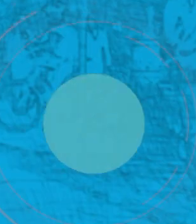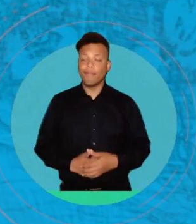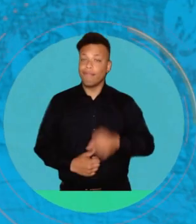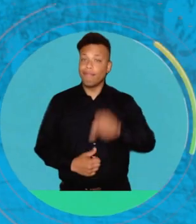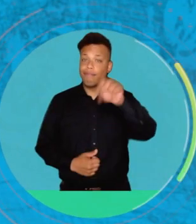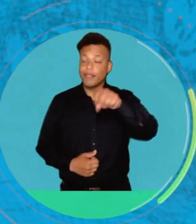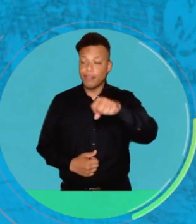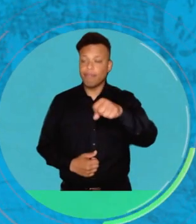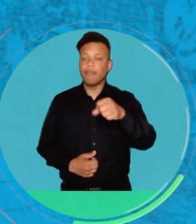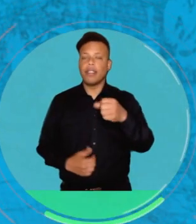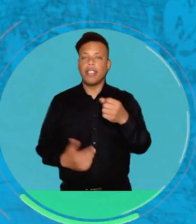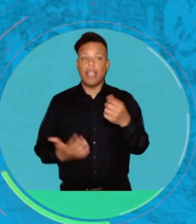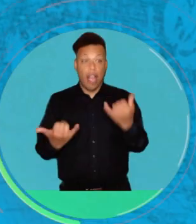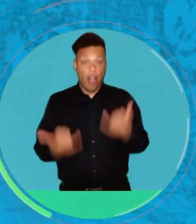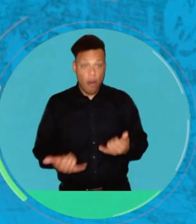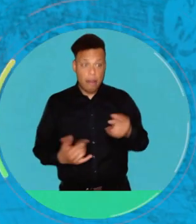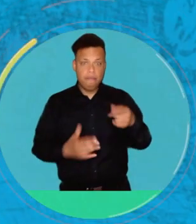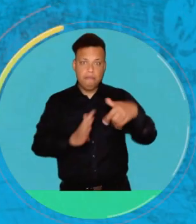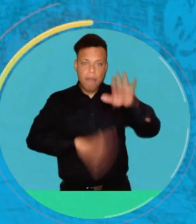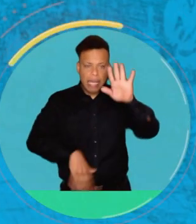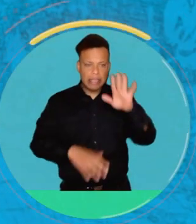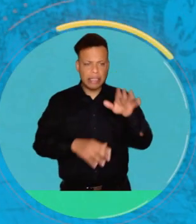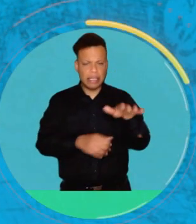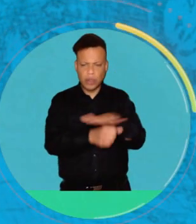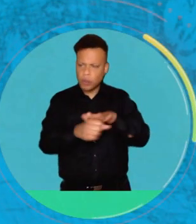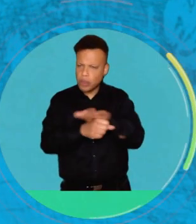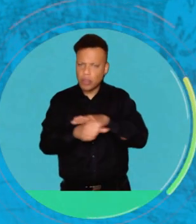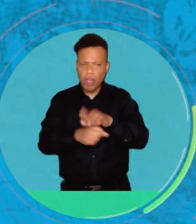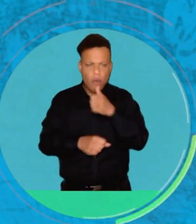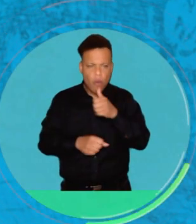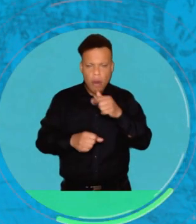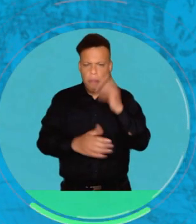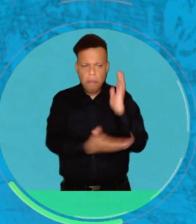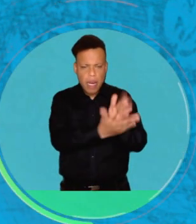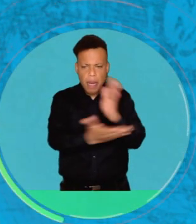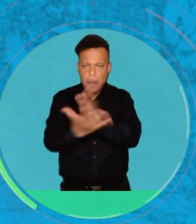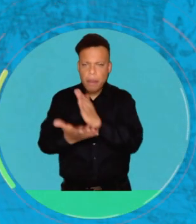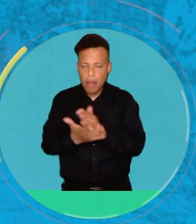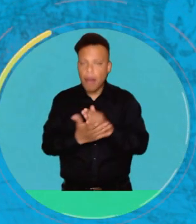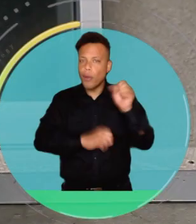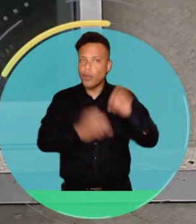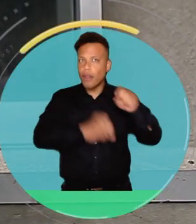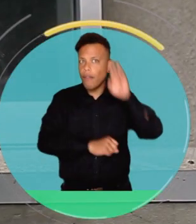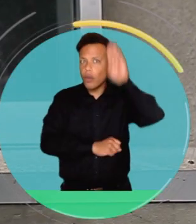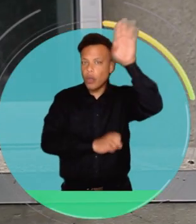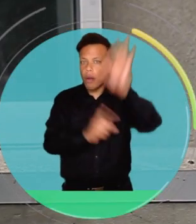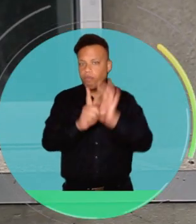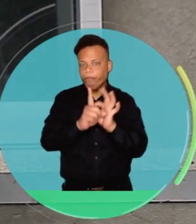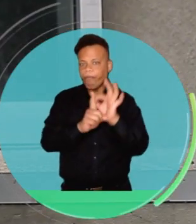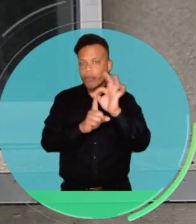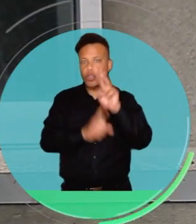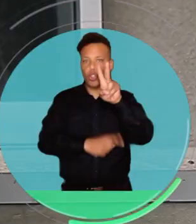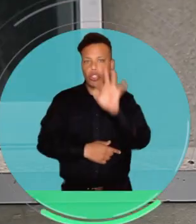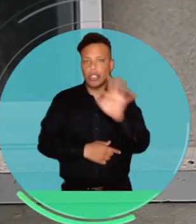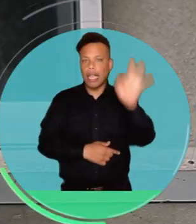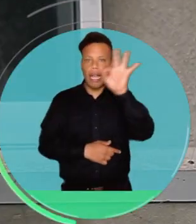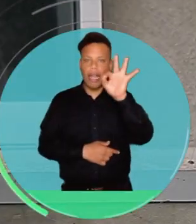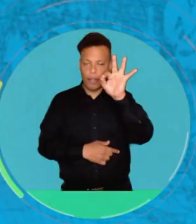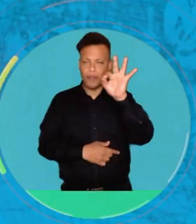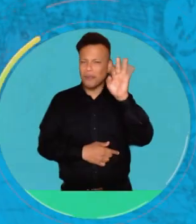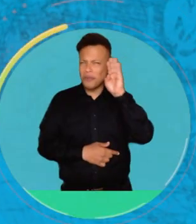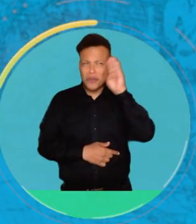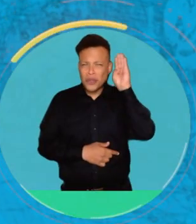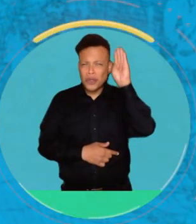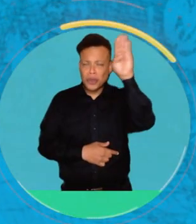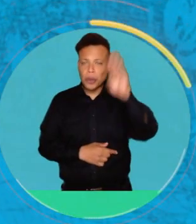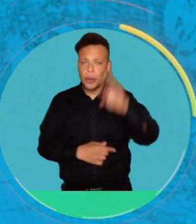Si bien el cambio climático está incrementando las anomalías pluviales y se prevé que las temperaturas medias aumenten hasta 2 grados